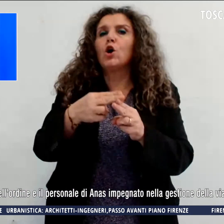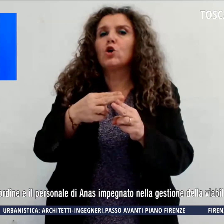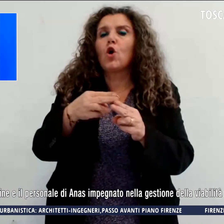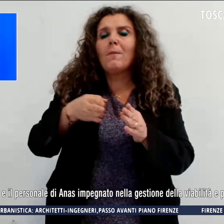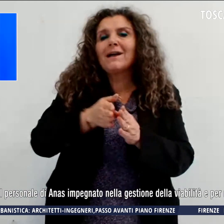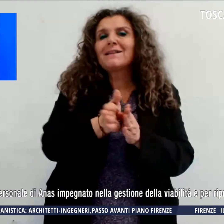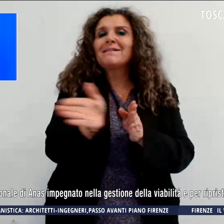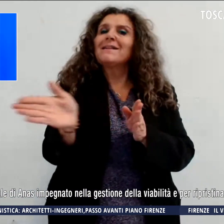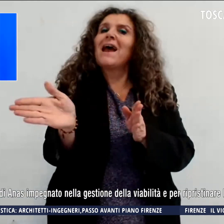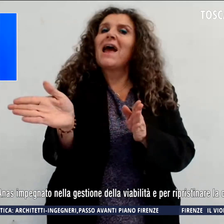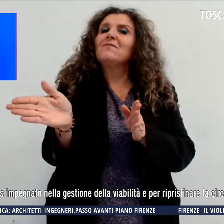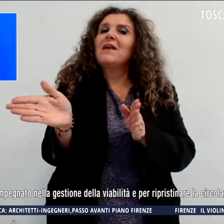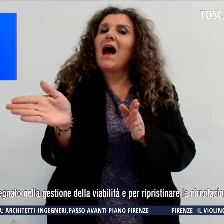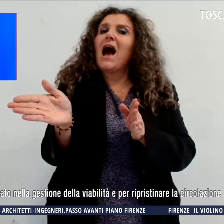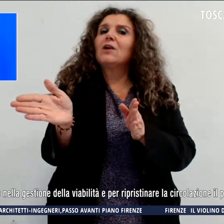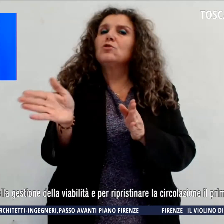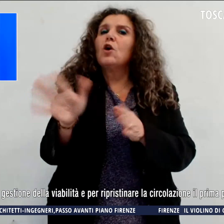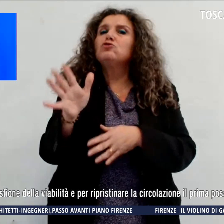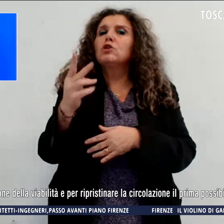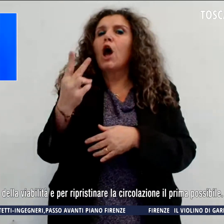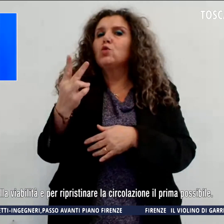circa due ore.